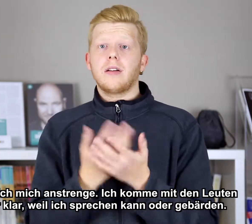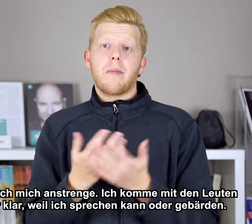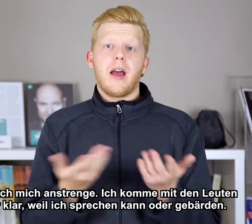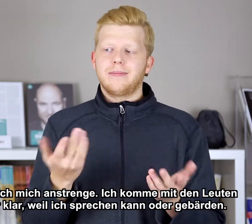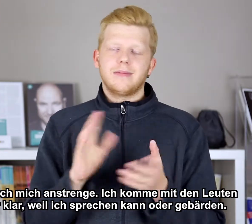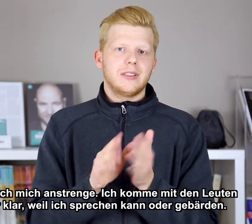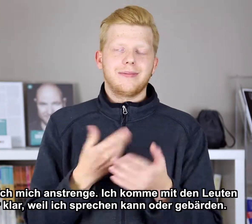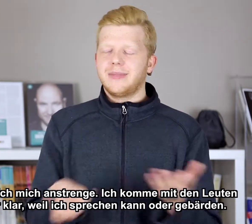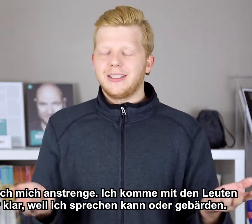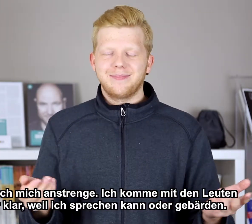gebärden werden.